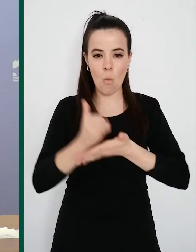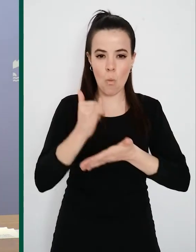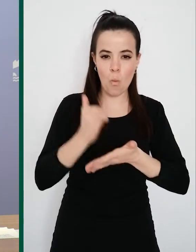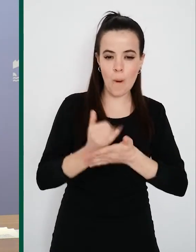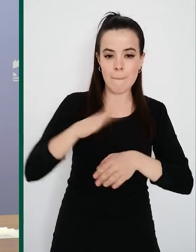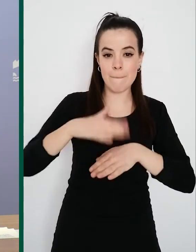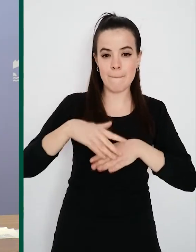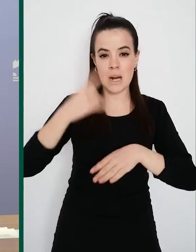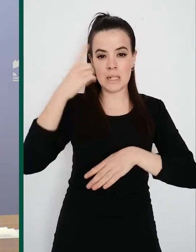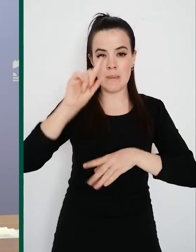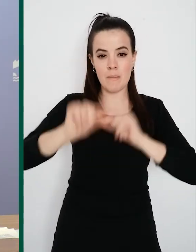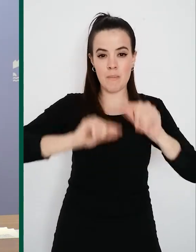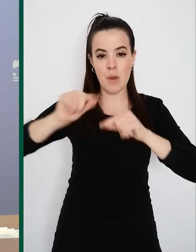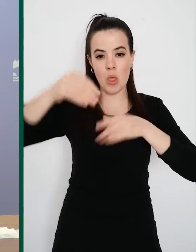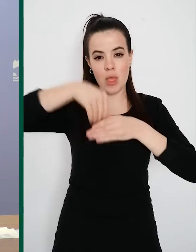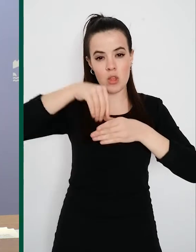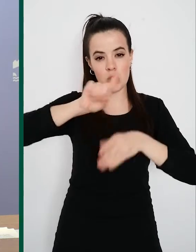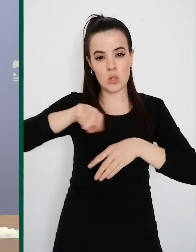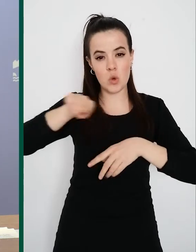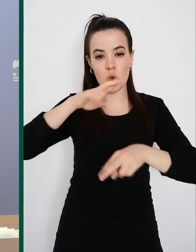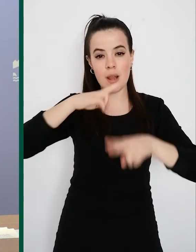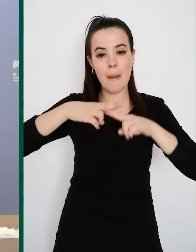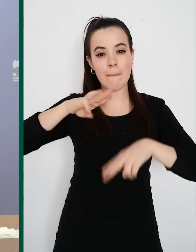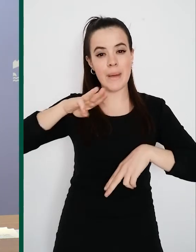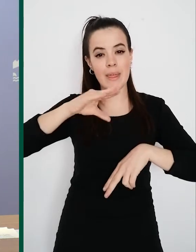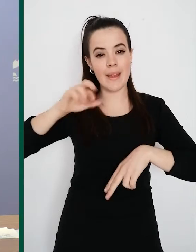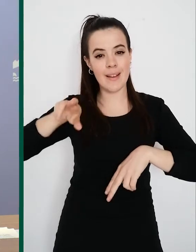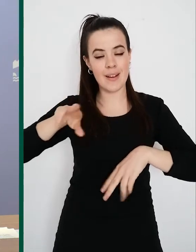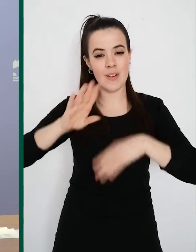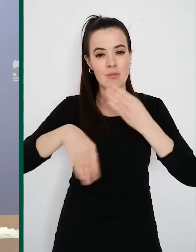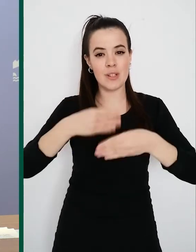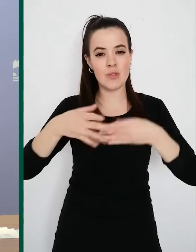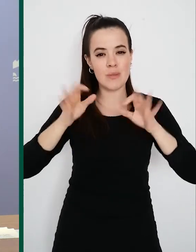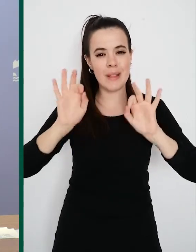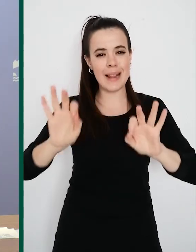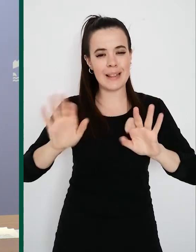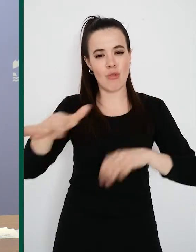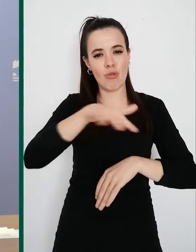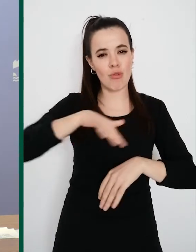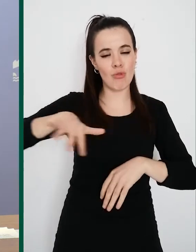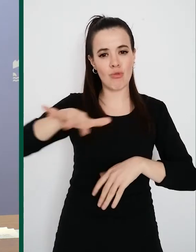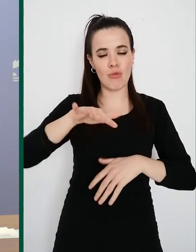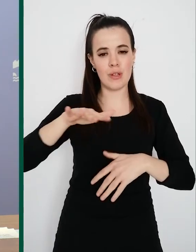conocemos habitualmente como PCR. Y lo han hecho especialmente en las zonas de mayor incidencia.